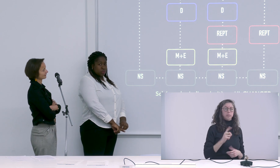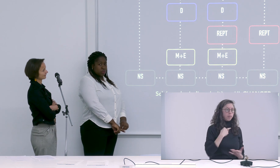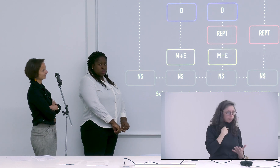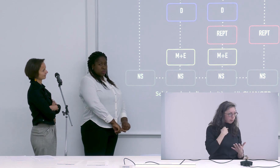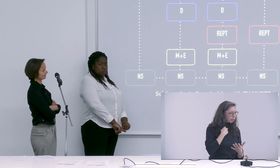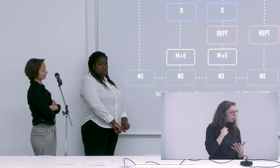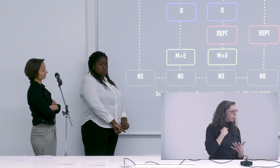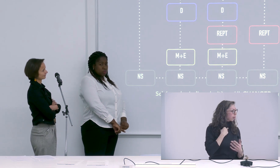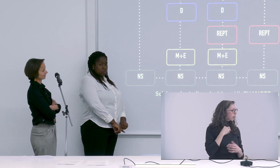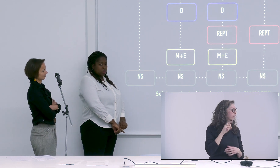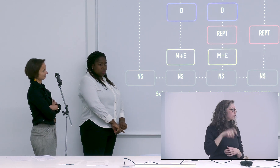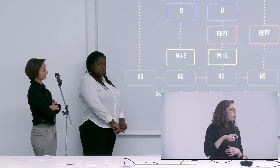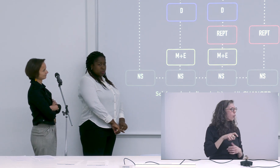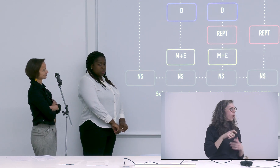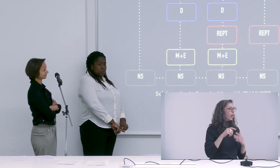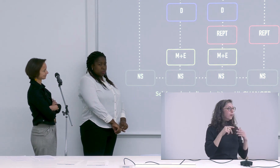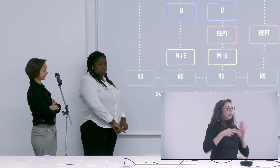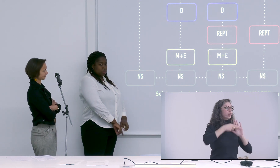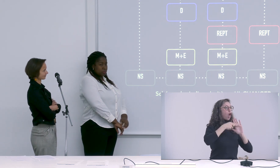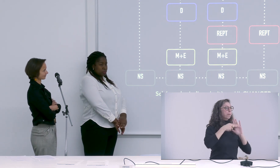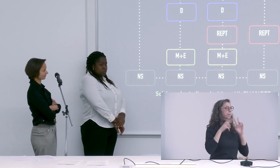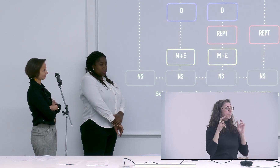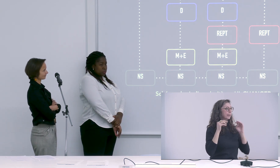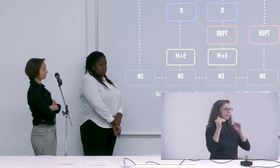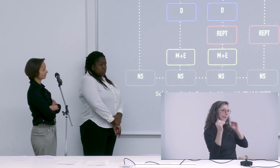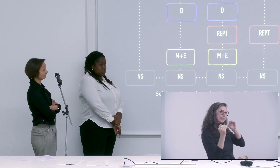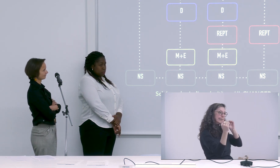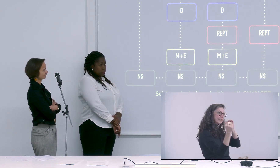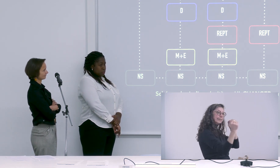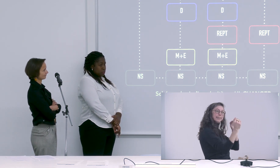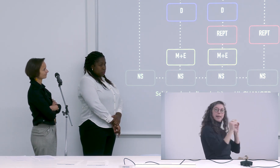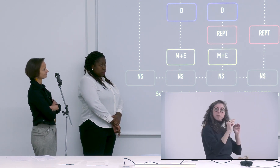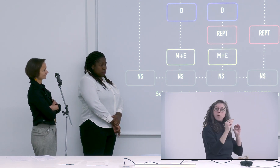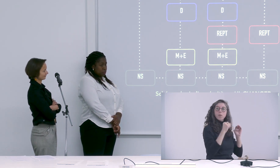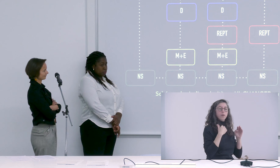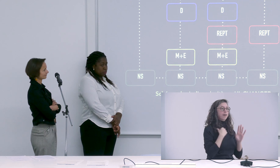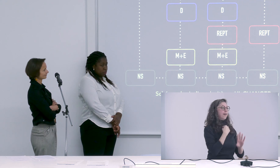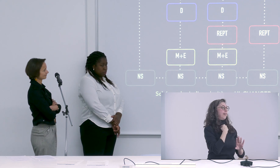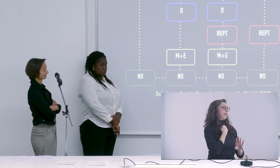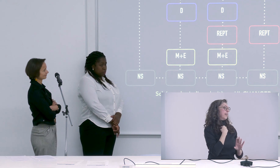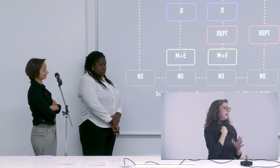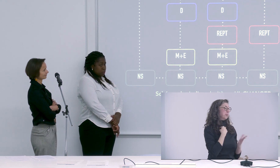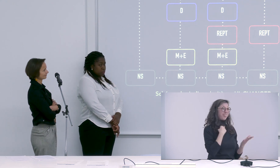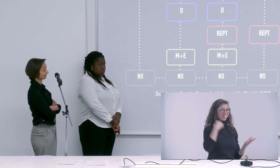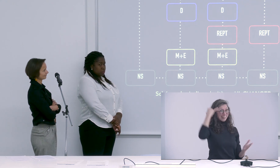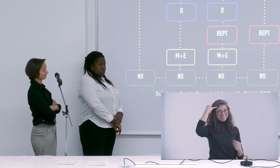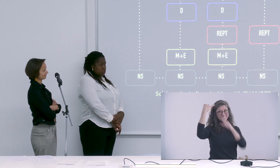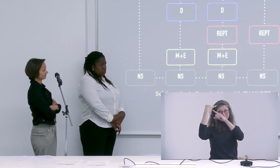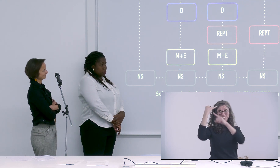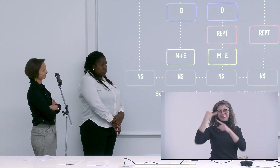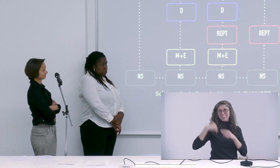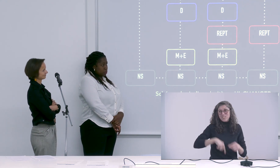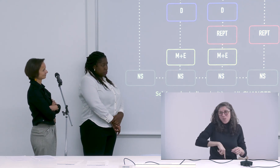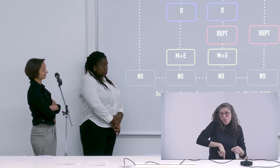qui existe le signe ne va pas être accepté en tant que tel il faut qu'il respecte une norme